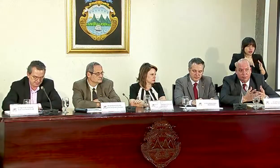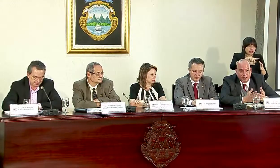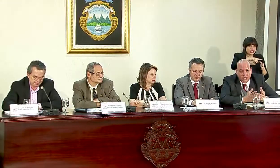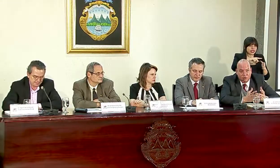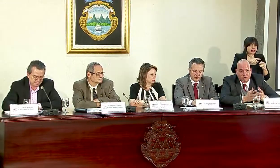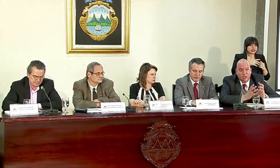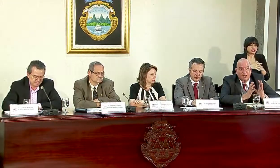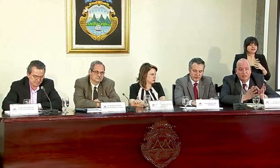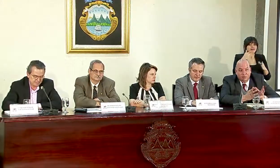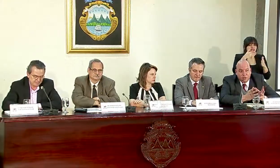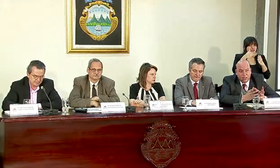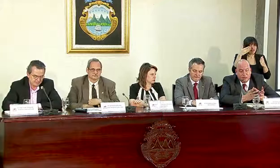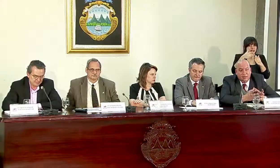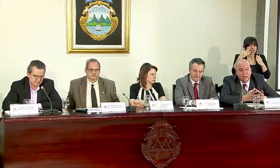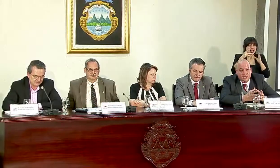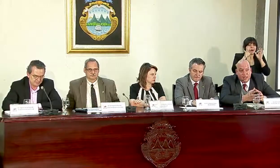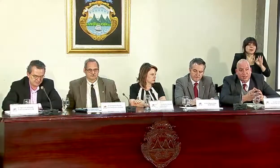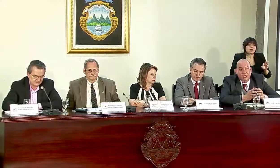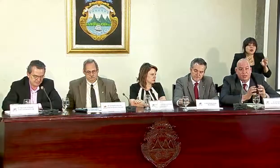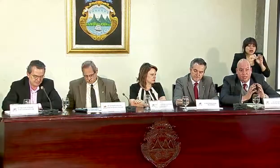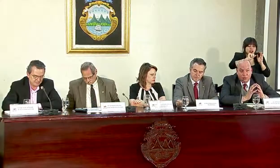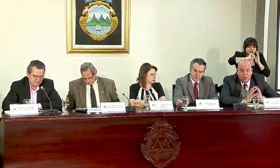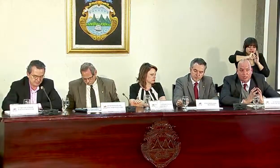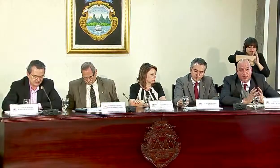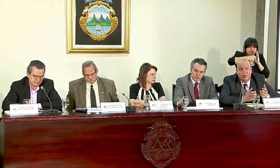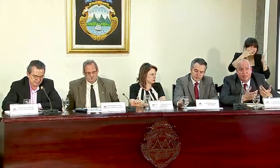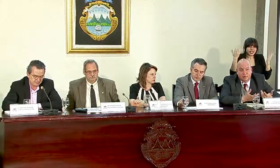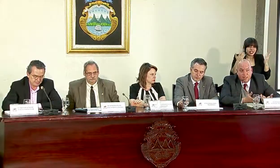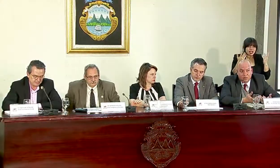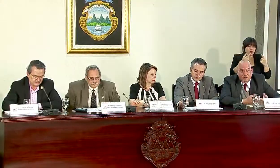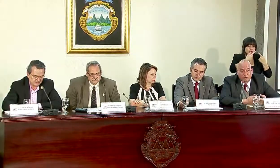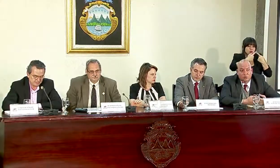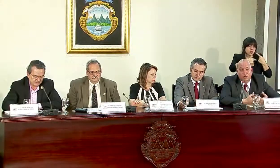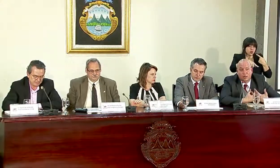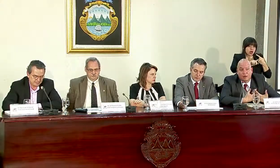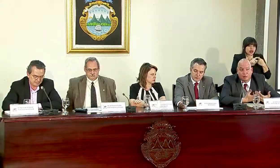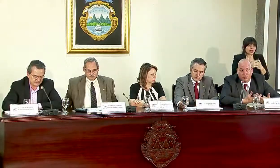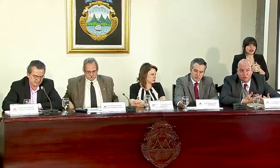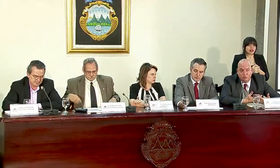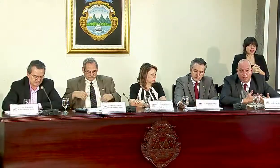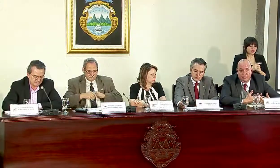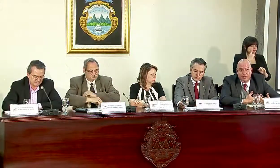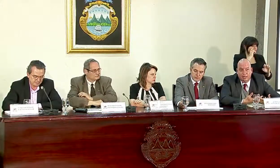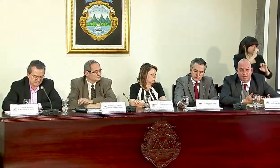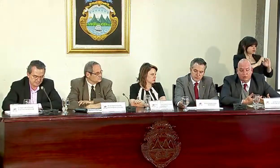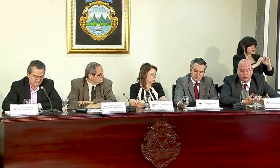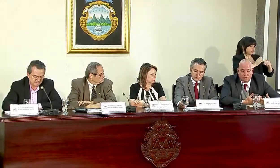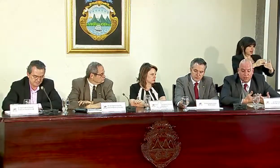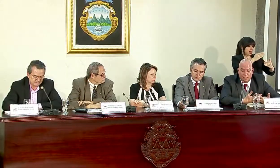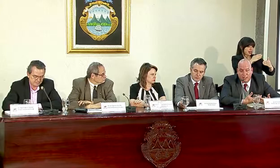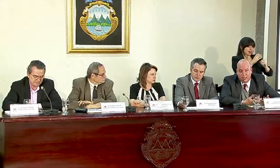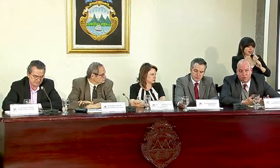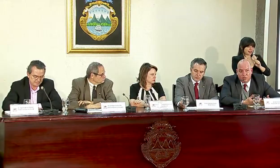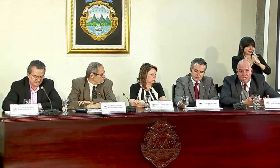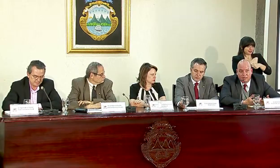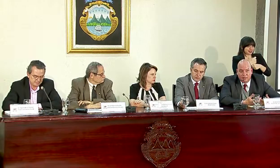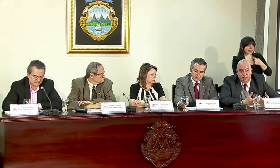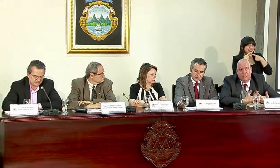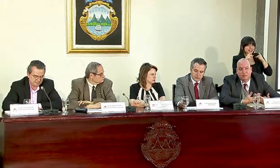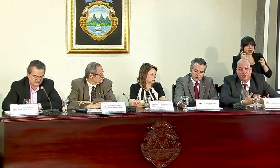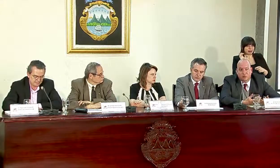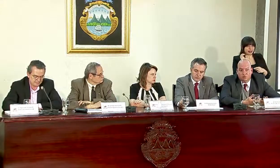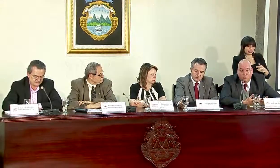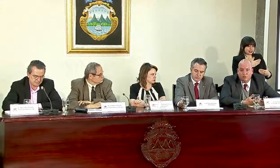impactados. Es importante recalcar que durante el levantamiento o la valoración previa a la elaboración del decreto de